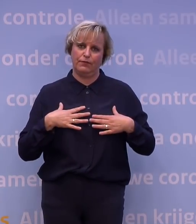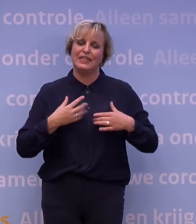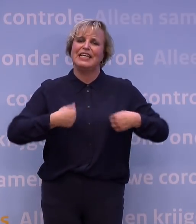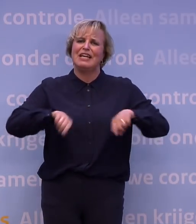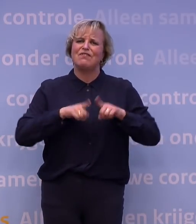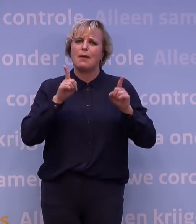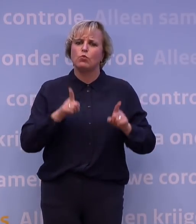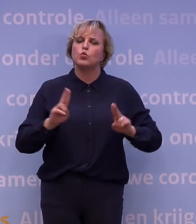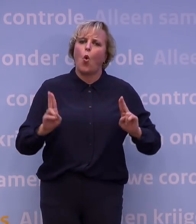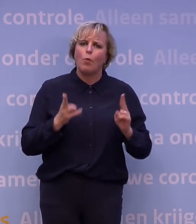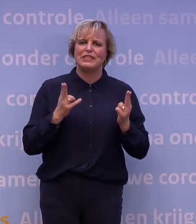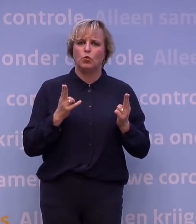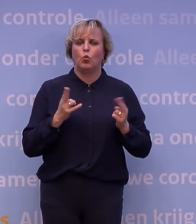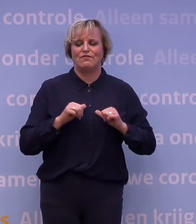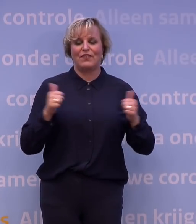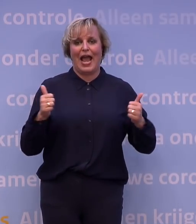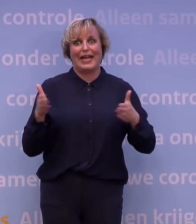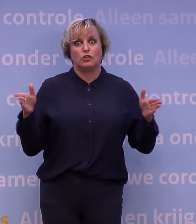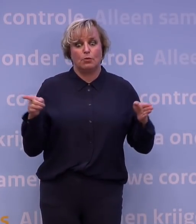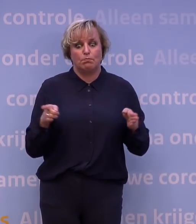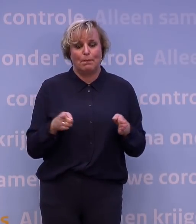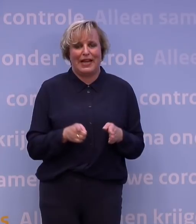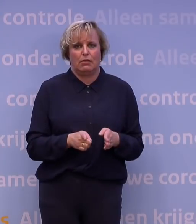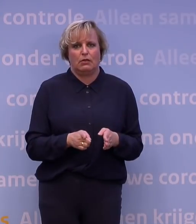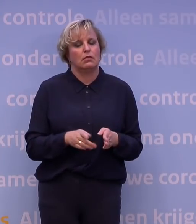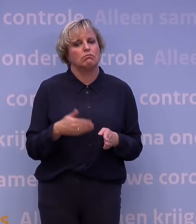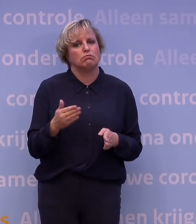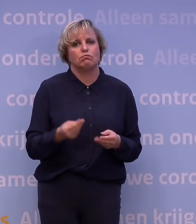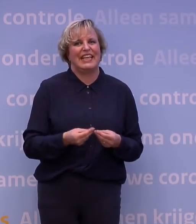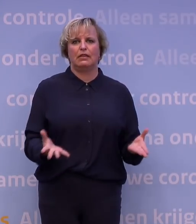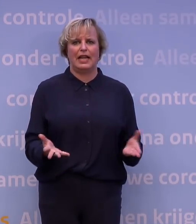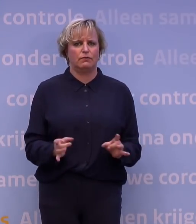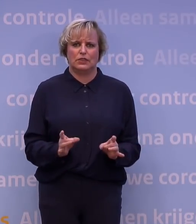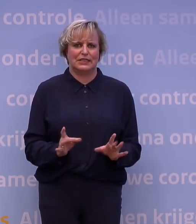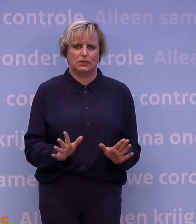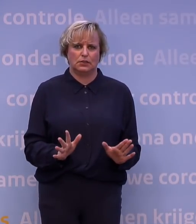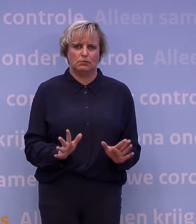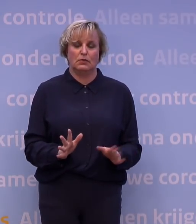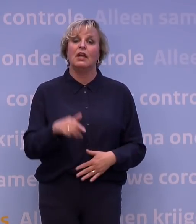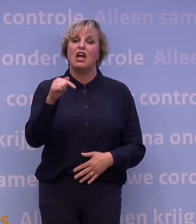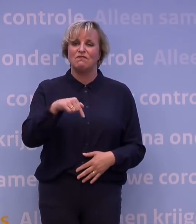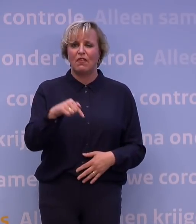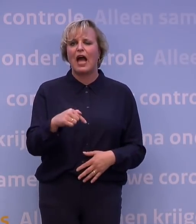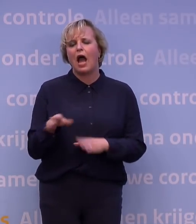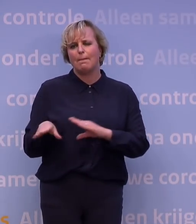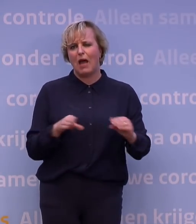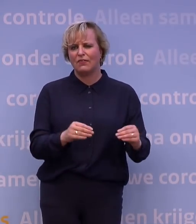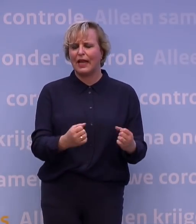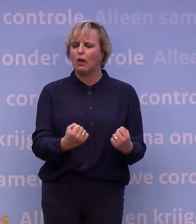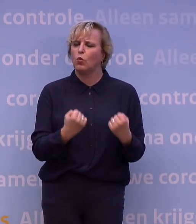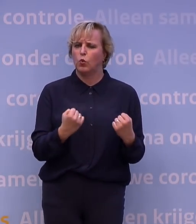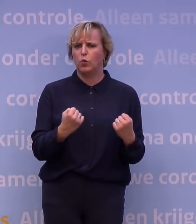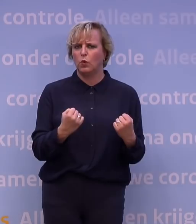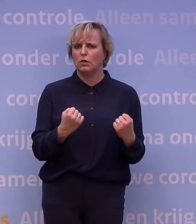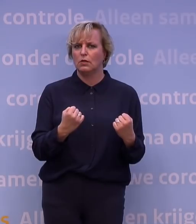opnieuw onze vrijheden beperken, zodat we ze niet hoeven in te leveren. We treffen vandaag stevige maatregelen, maar